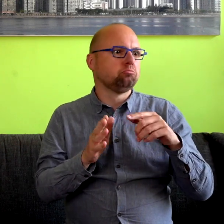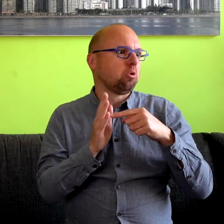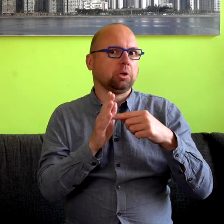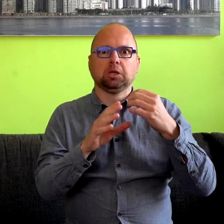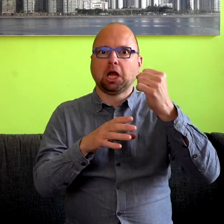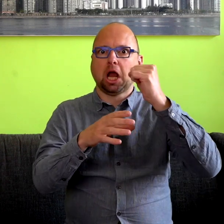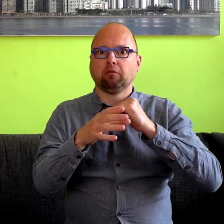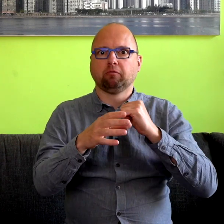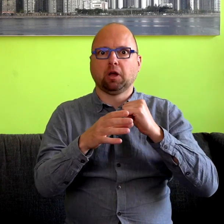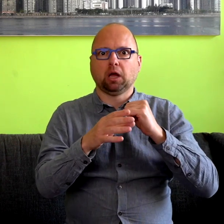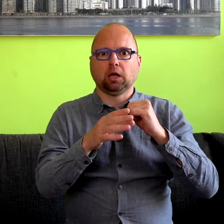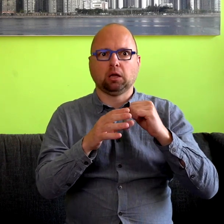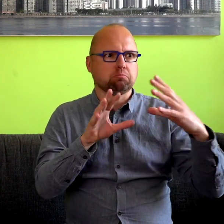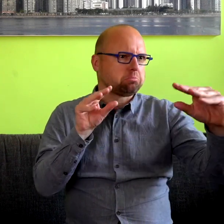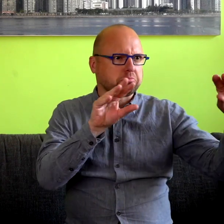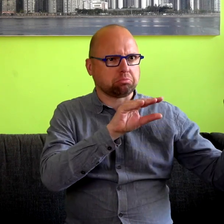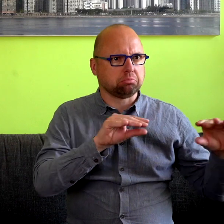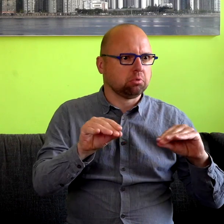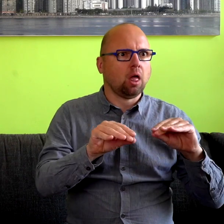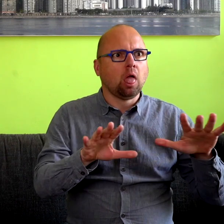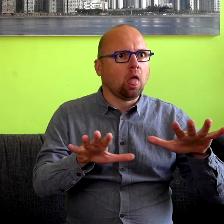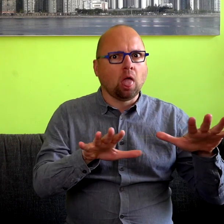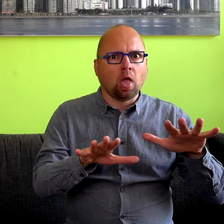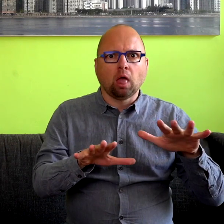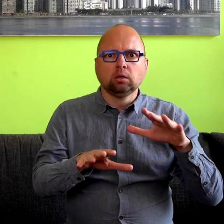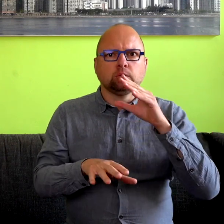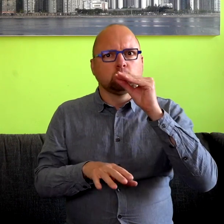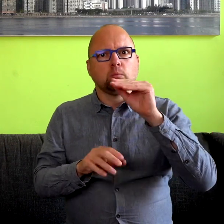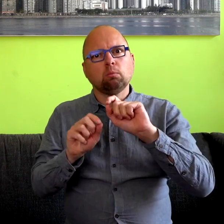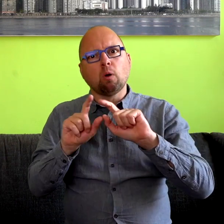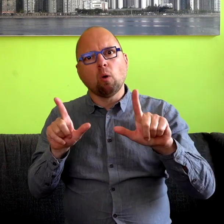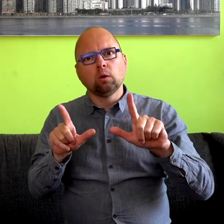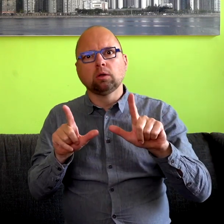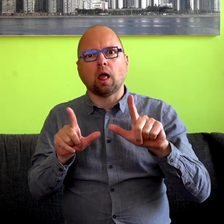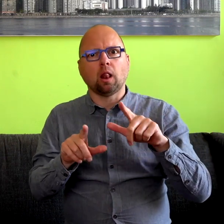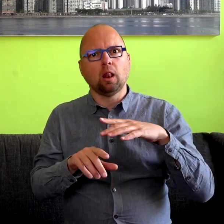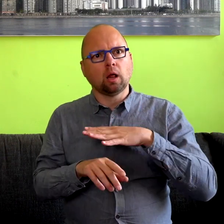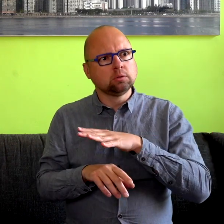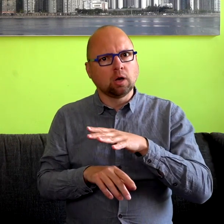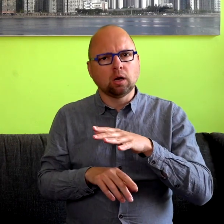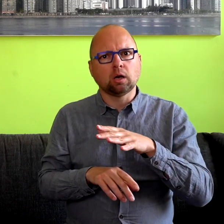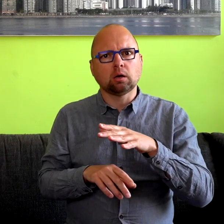communiceren op afstand door een raam heen zijn allemaal situaties waarin wij gesproken taal even niet goed kunnen gebruiken.